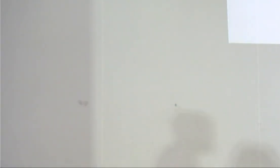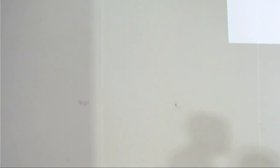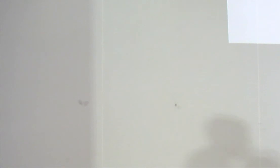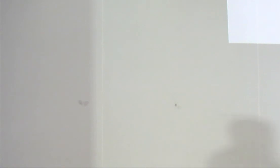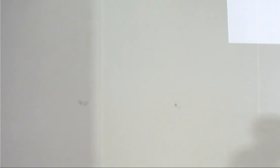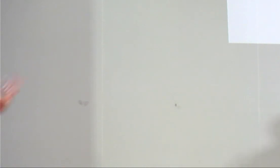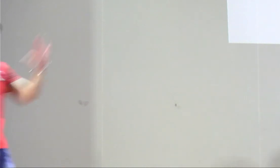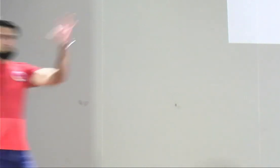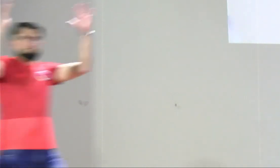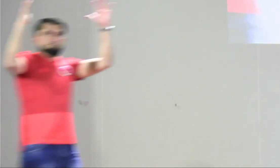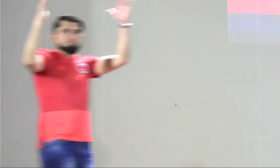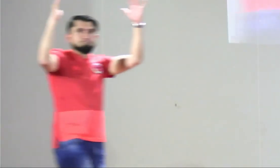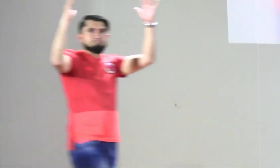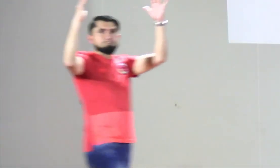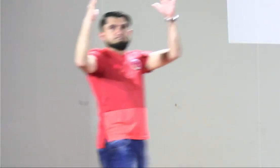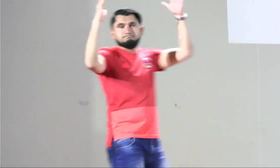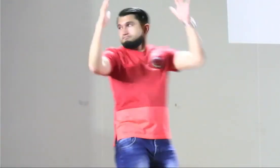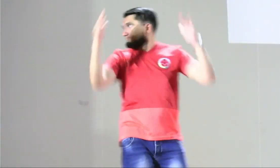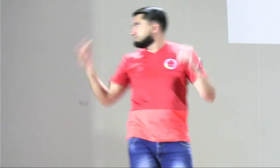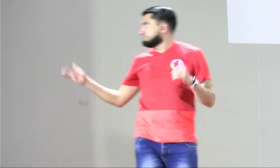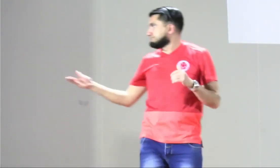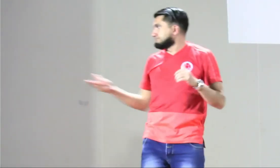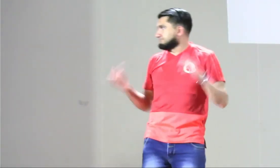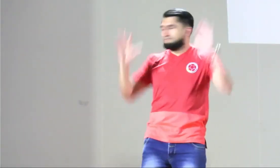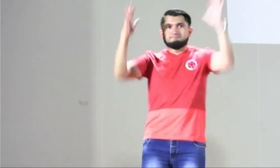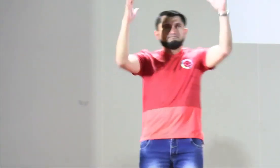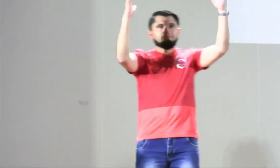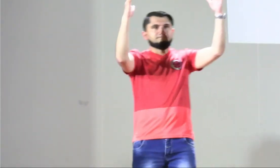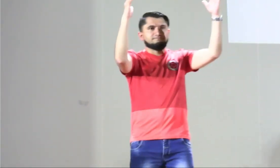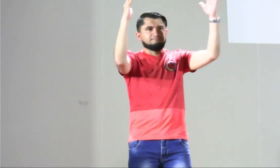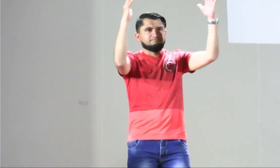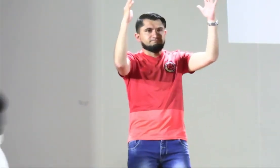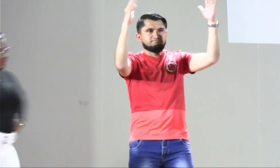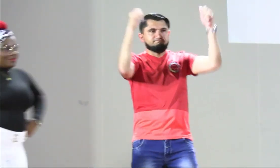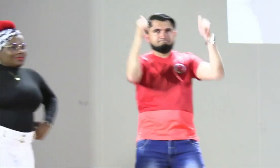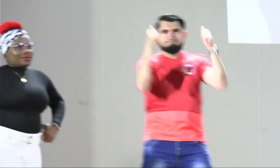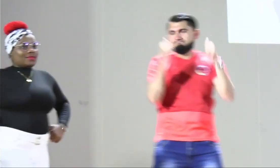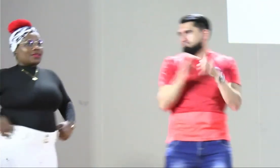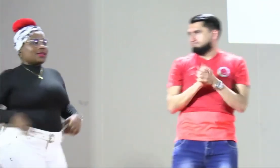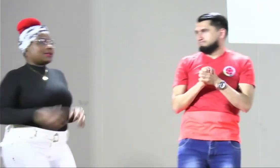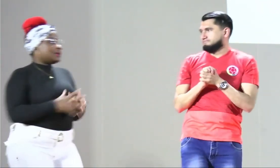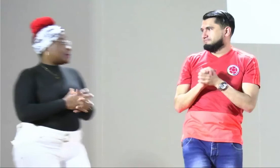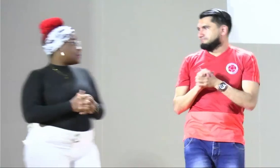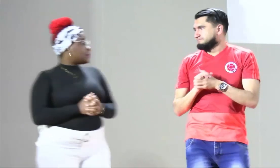plena bueno un aplauso también Daniela